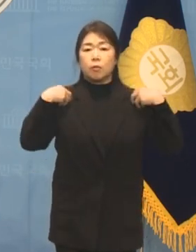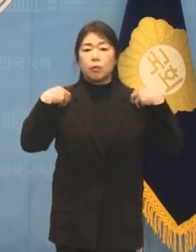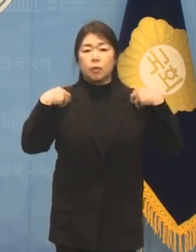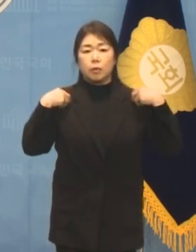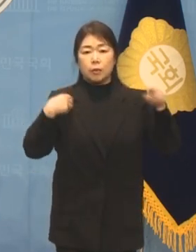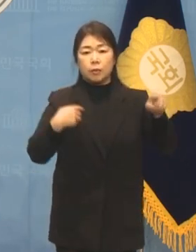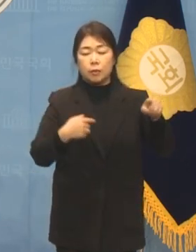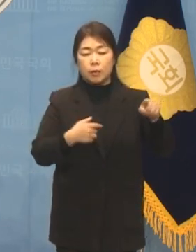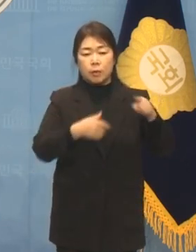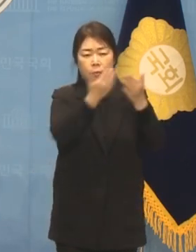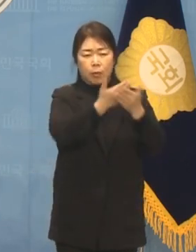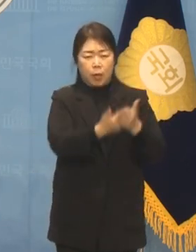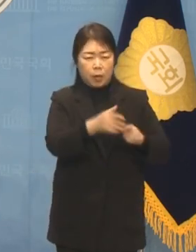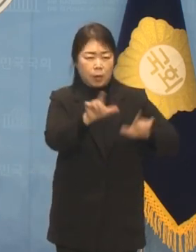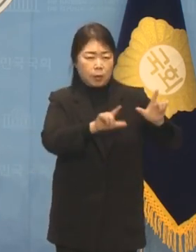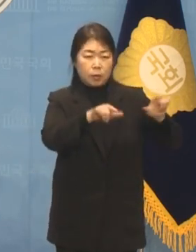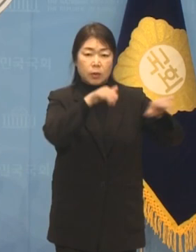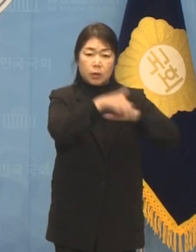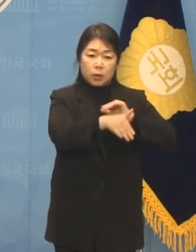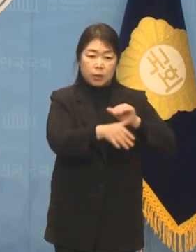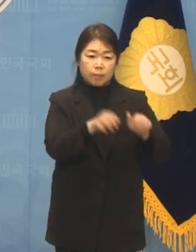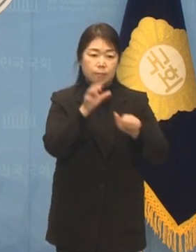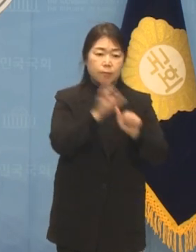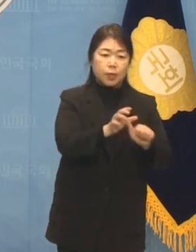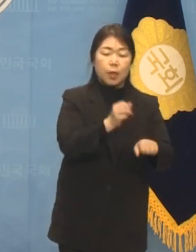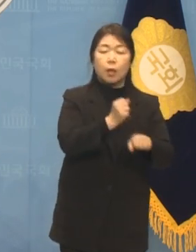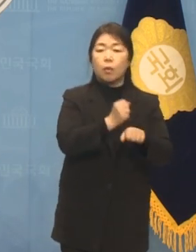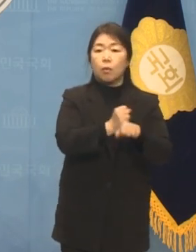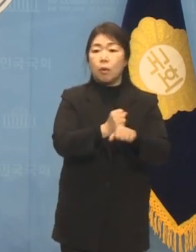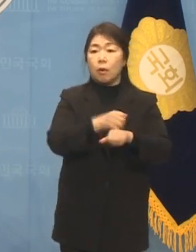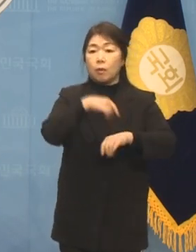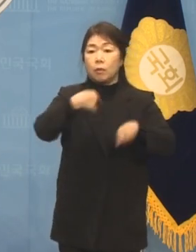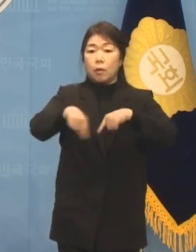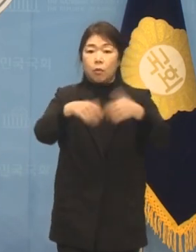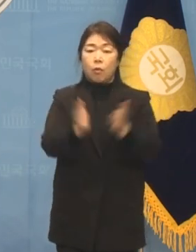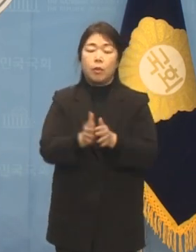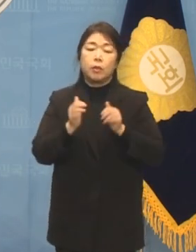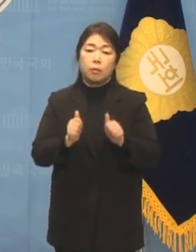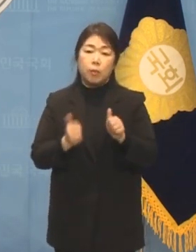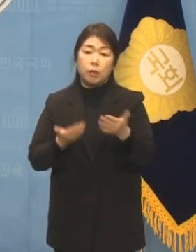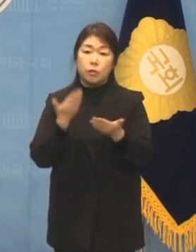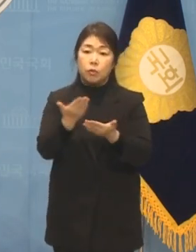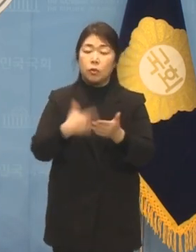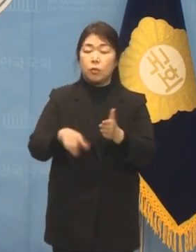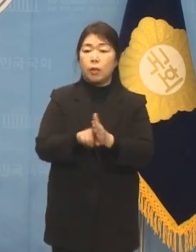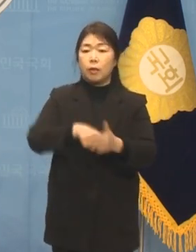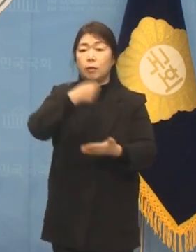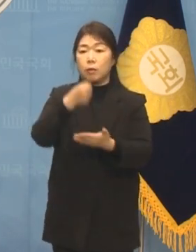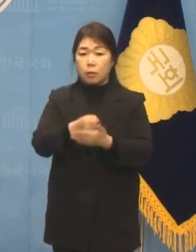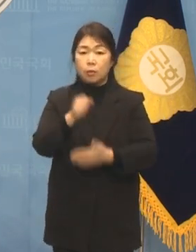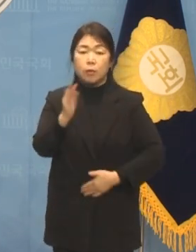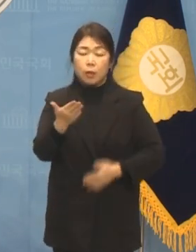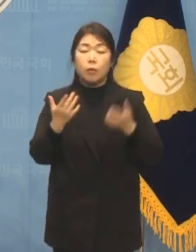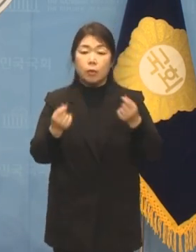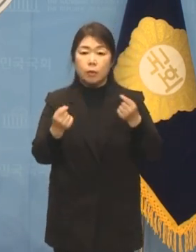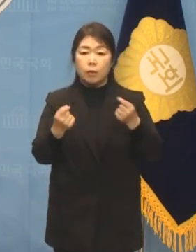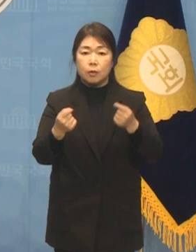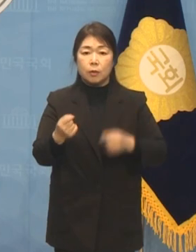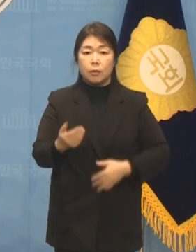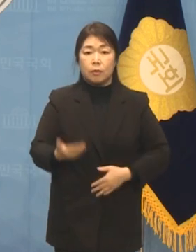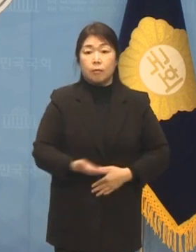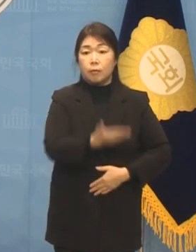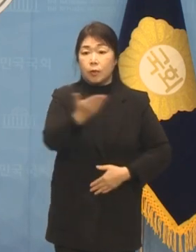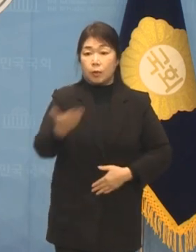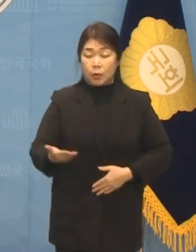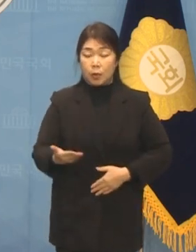거대한 퇴행에 제동을 걸고 정권 심판의 선두에 서겠다는 결정이 될 것임을 국민